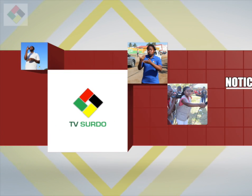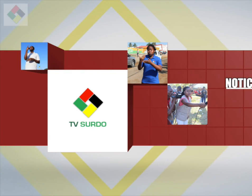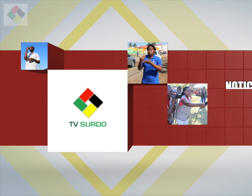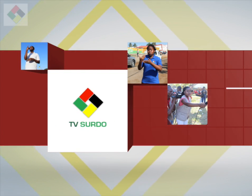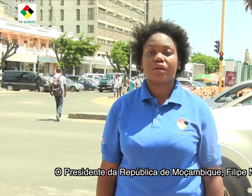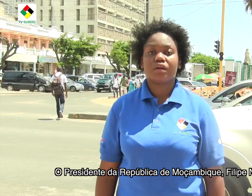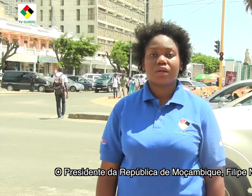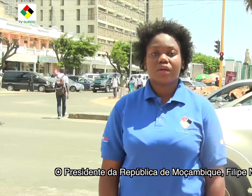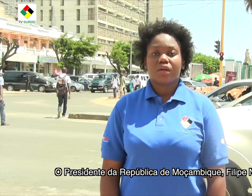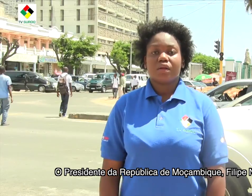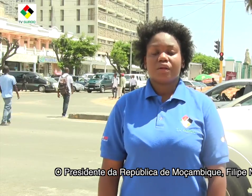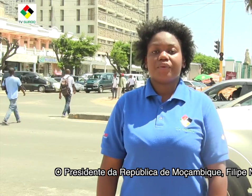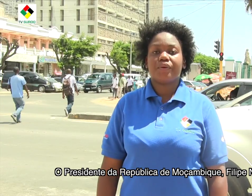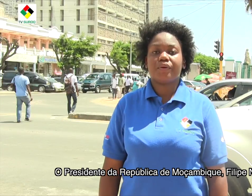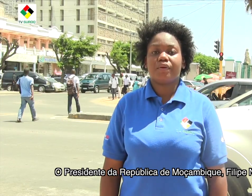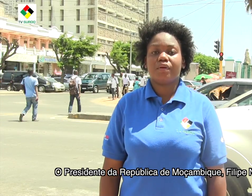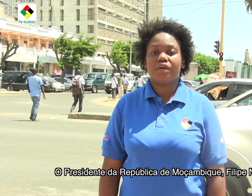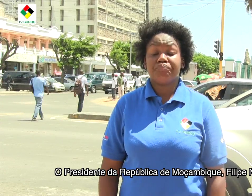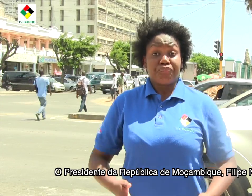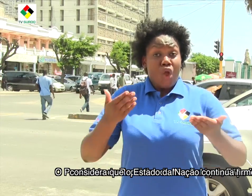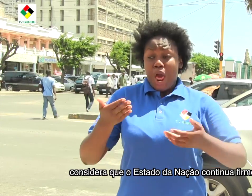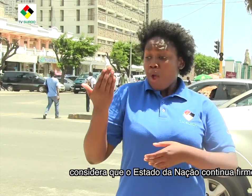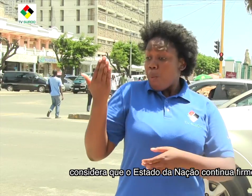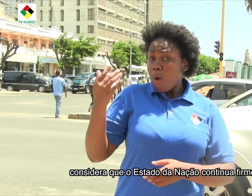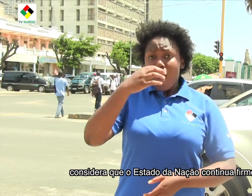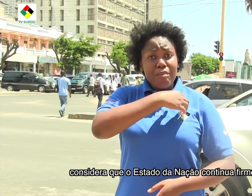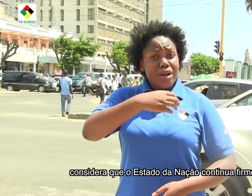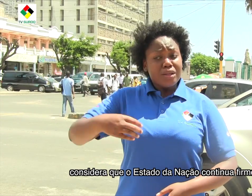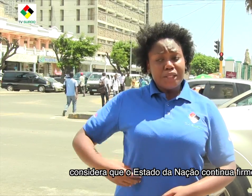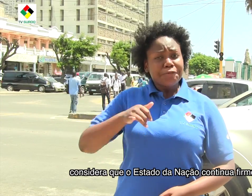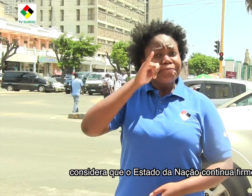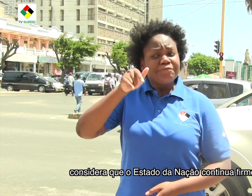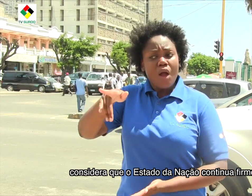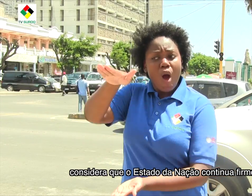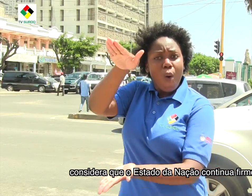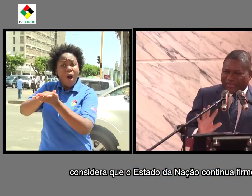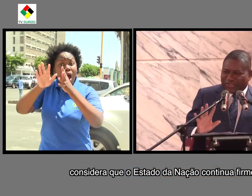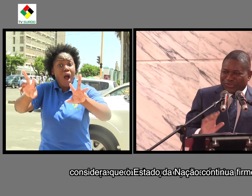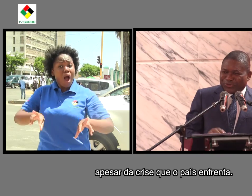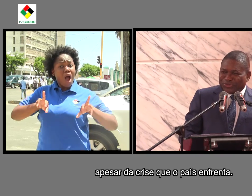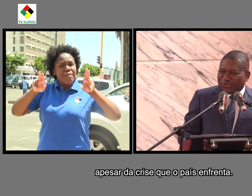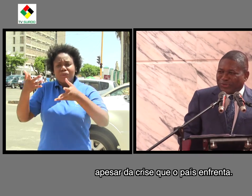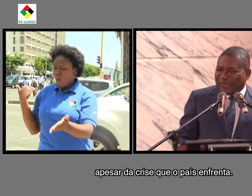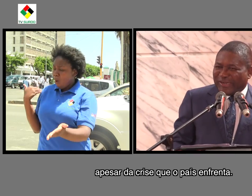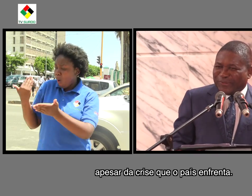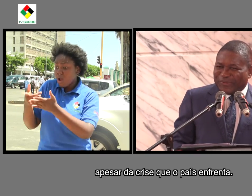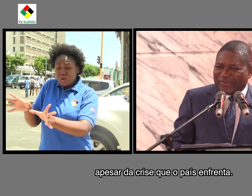O presidente da República de Moçambique, Felipe Nunesi, considera que o Estado da Nação continua firme apesar da crise que o país